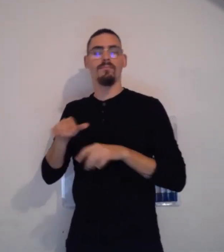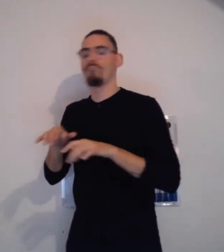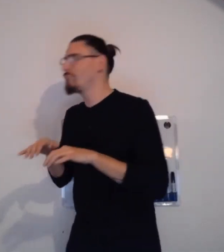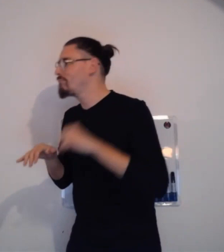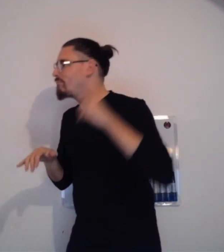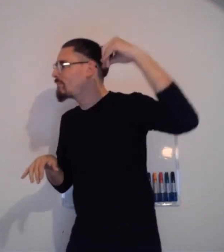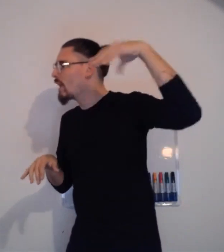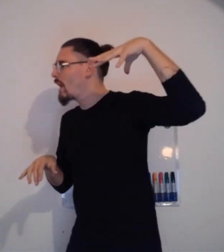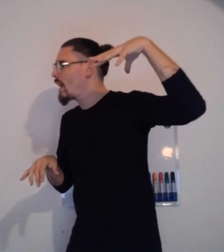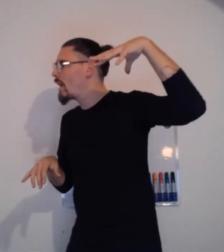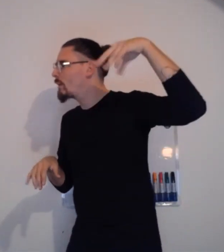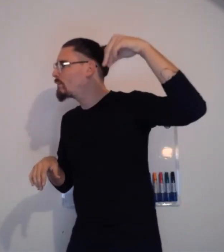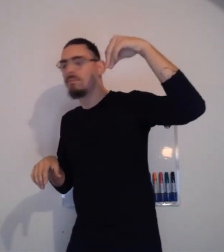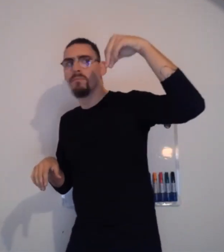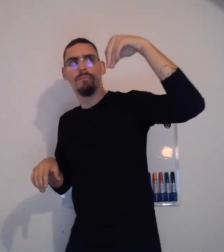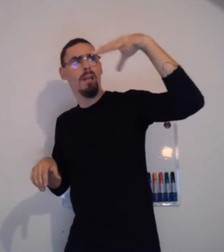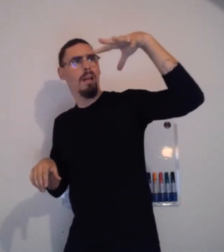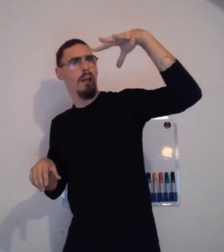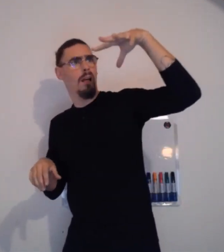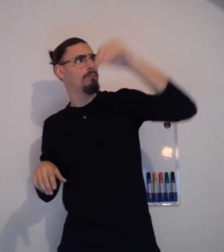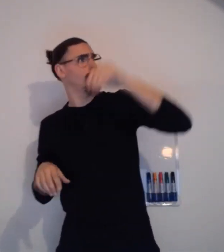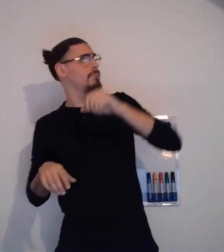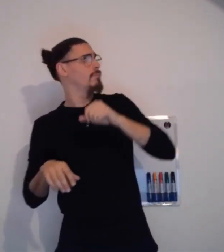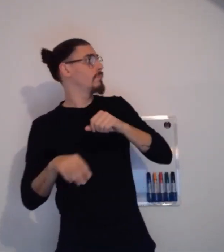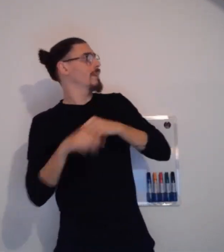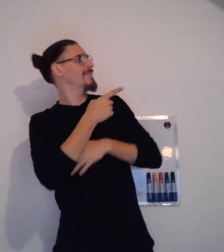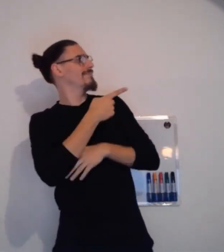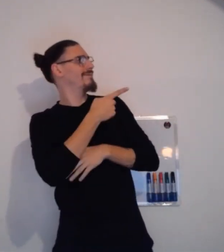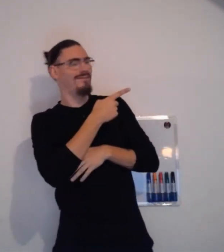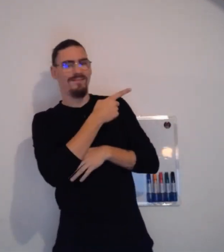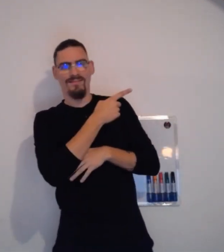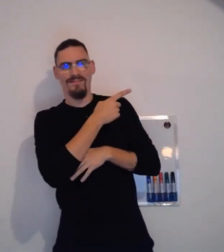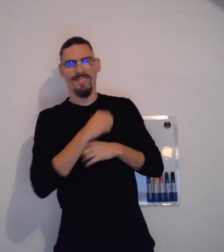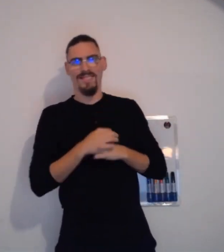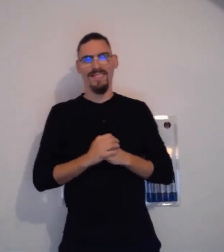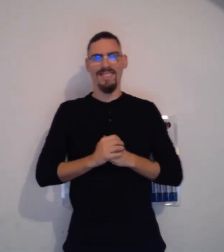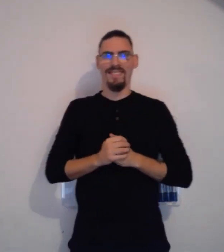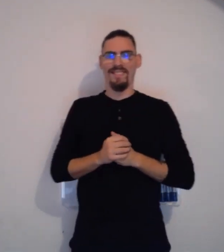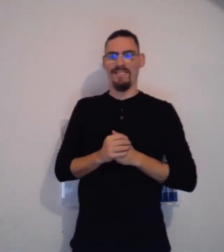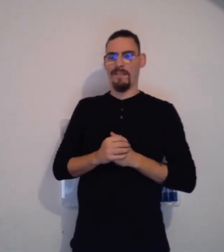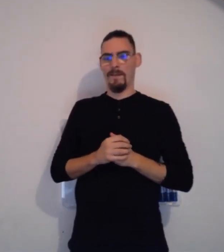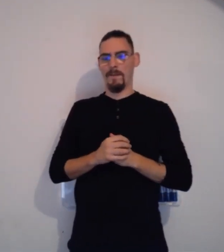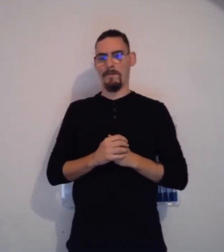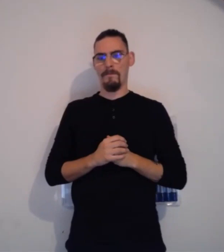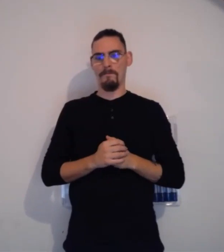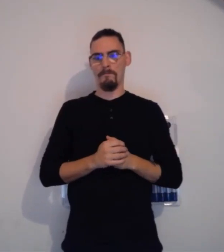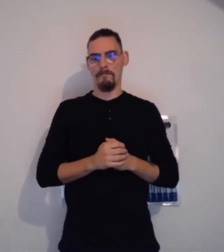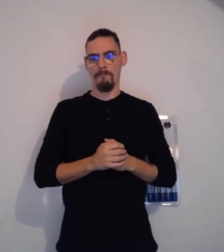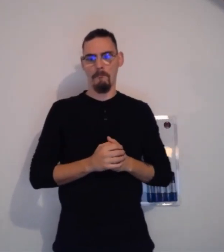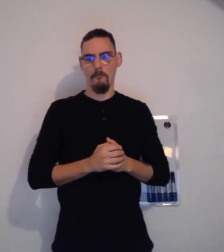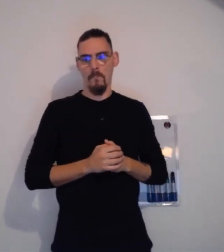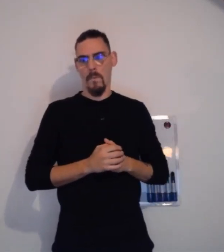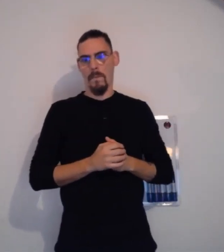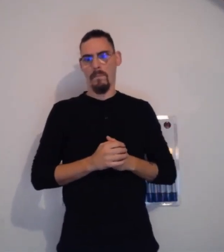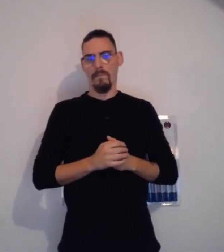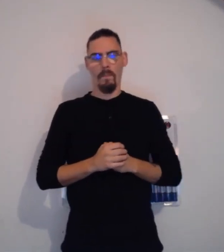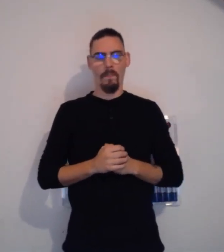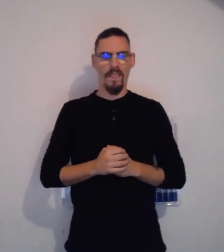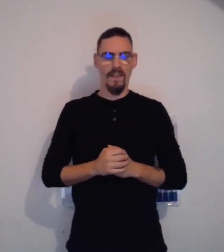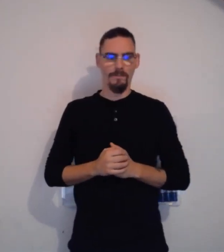ça plusieurs fois, et la personne, justement, va se dire, la lumière s'éteint, elle se rallume, elle va se retourner, et là, vous pourrez l'intercepter